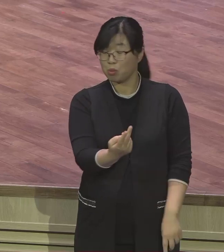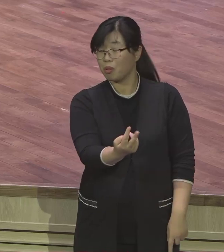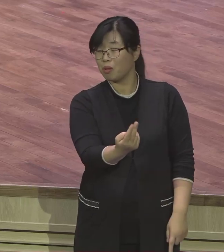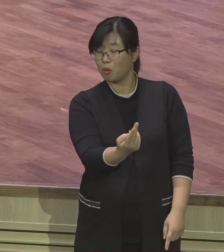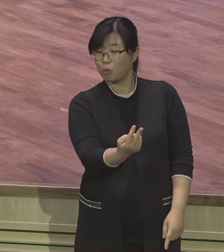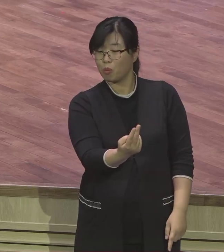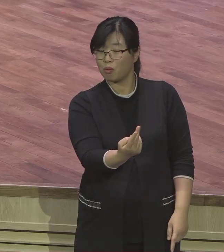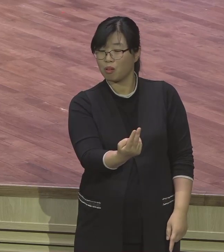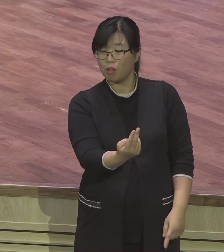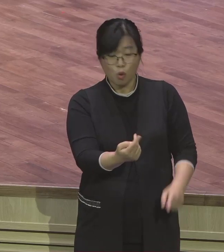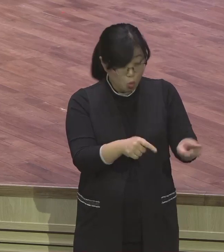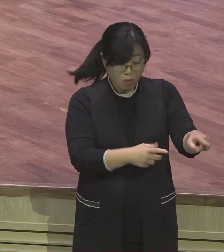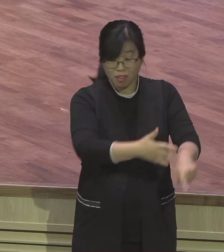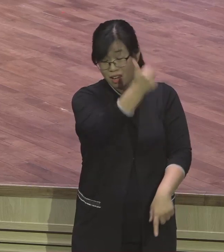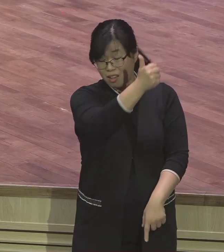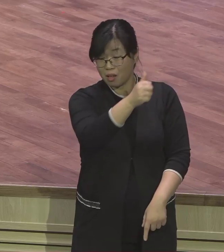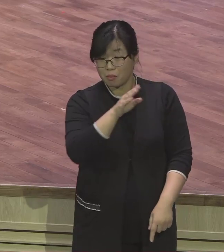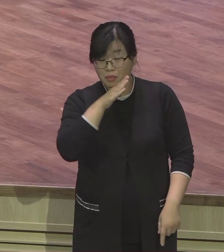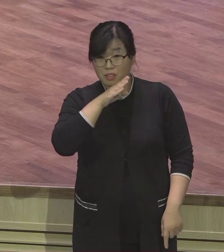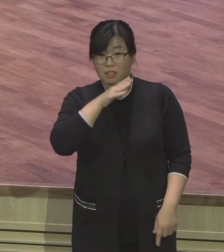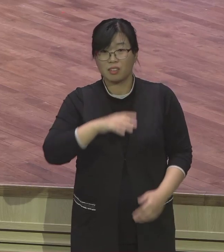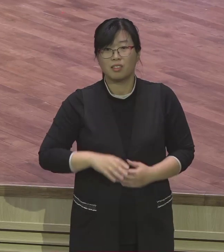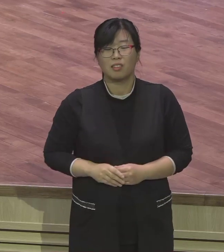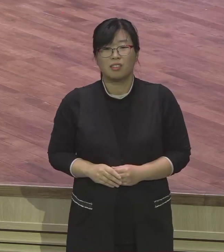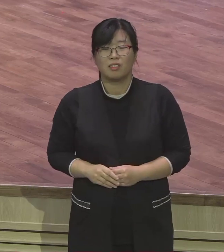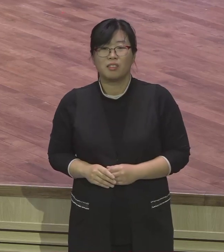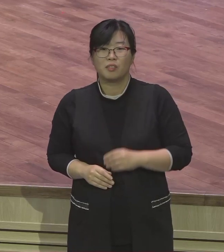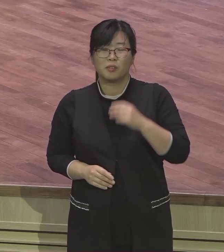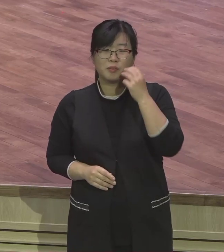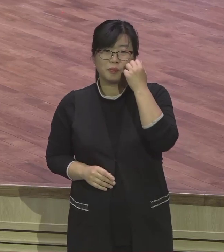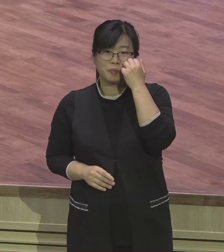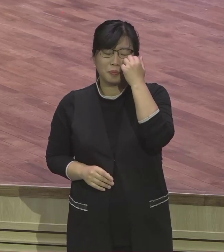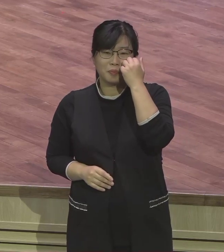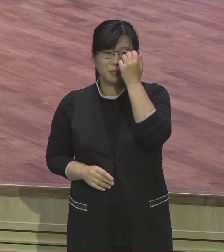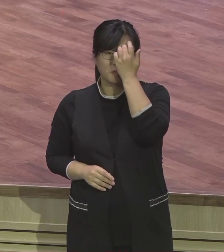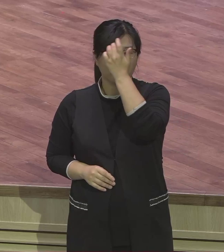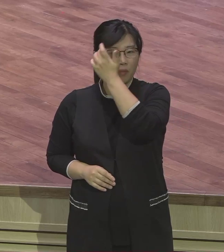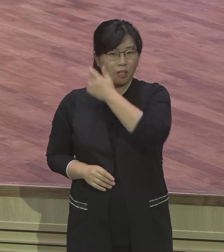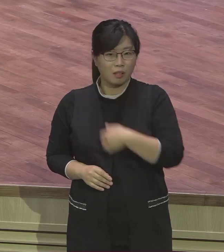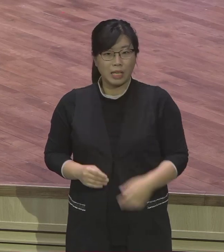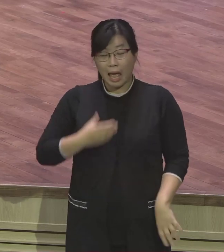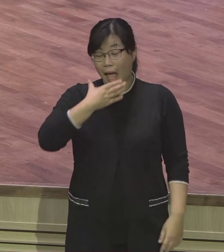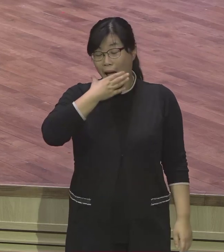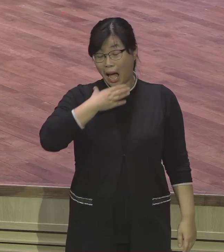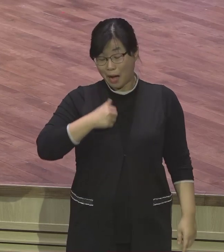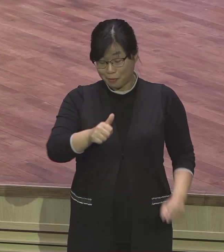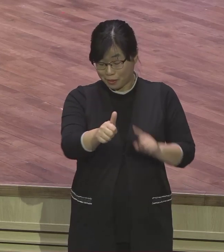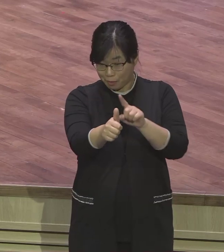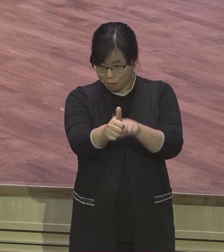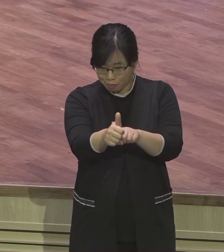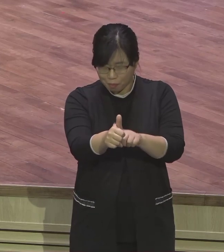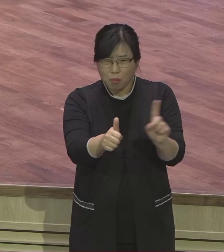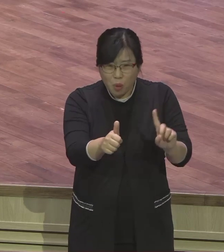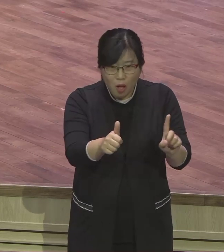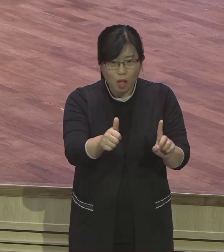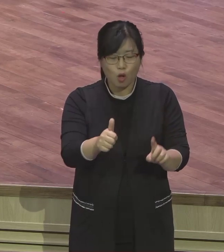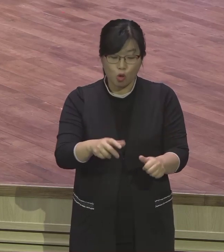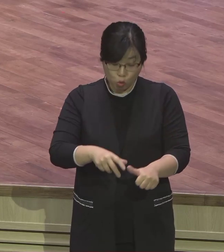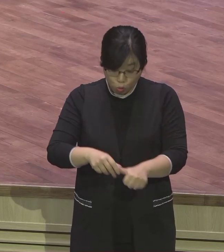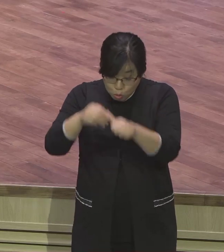아브라함 생각하면 뭘 써야 되느냐. 구원받은 게 하나님의 은혜였구나. 그 다음에 이삭. 이삭이